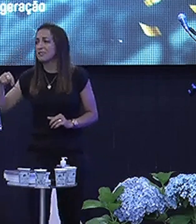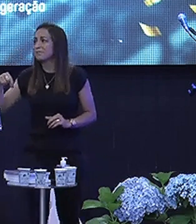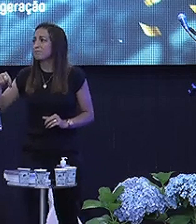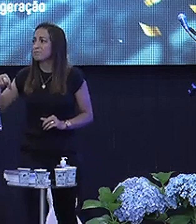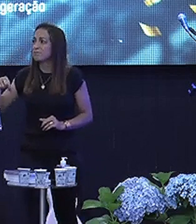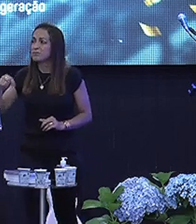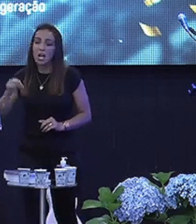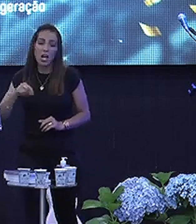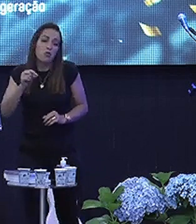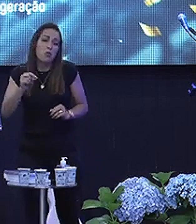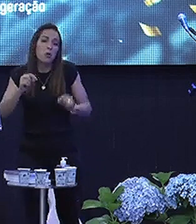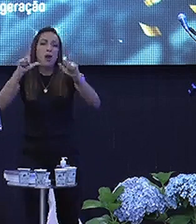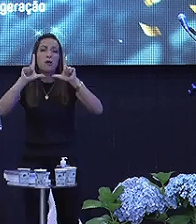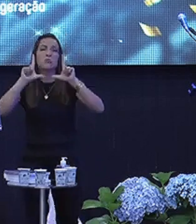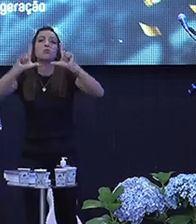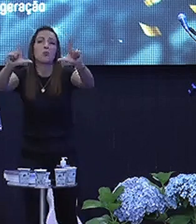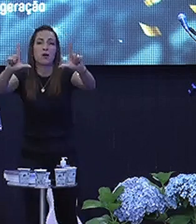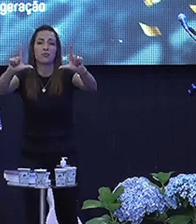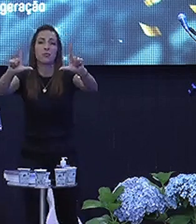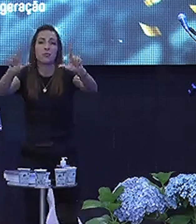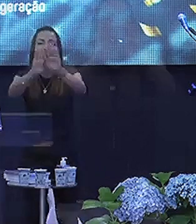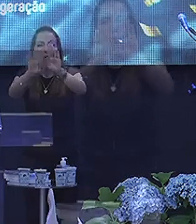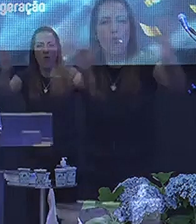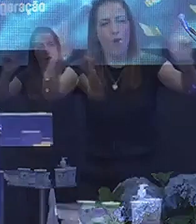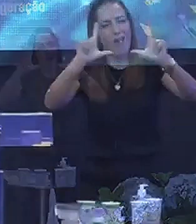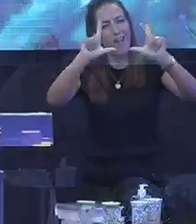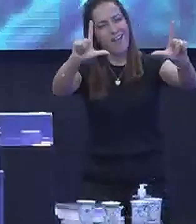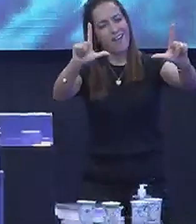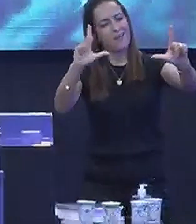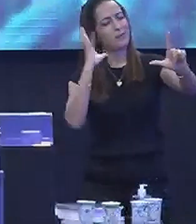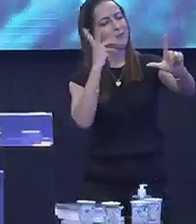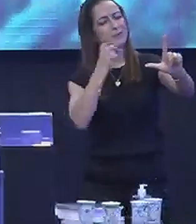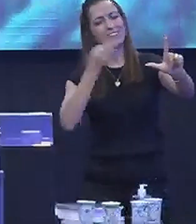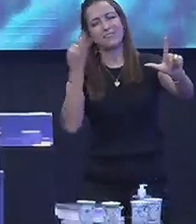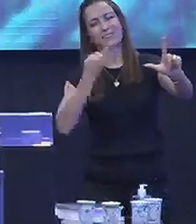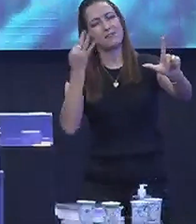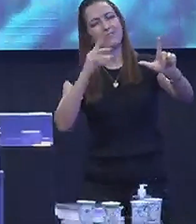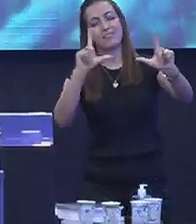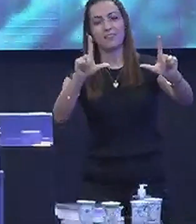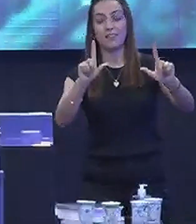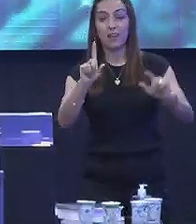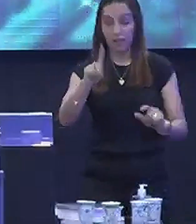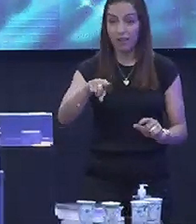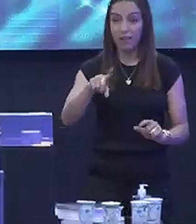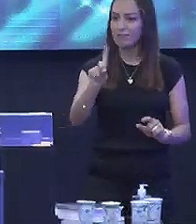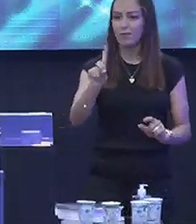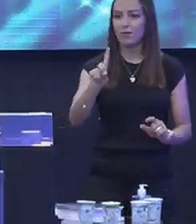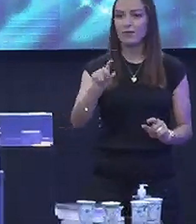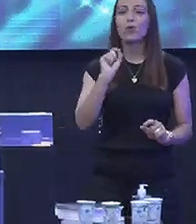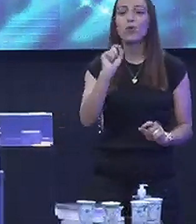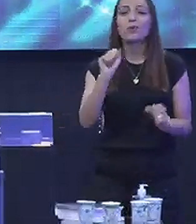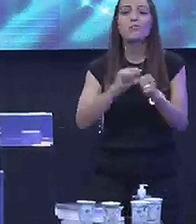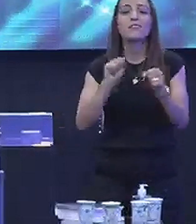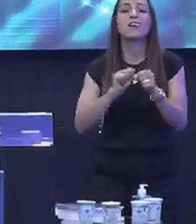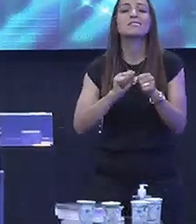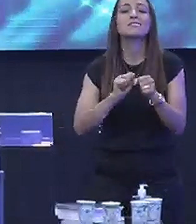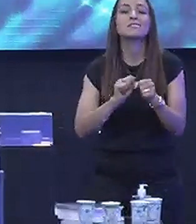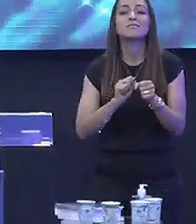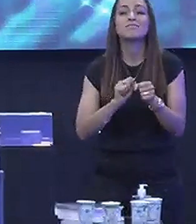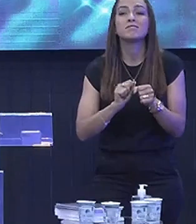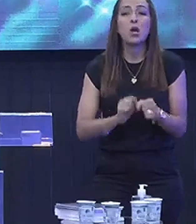Eu vou colocá em um quadro Colocá-la na parede Está lá todo mundo Vendo sua lagarta É assim, meu irmão? Qual a primeira coisa Que a gente faz Quando vê uma lagarta?